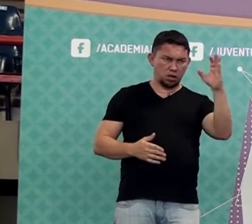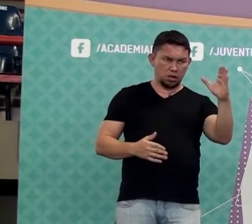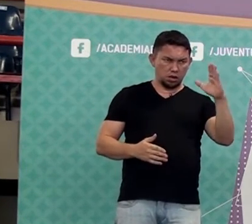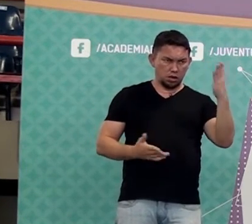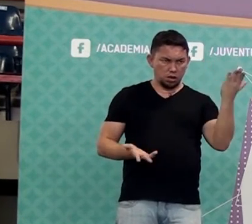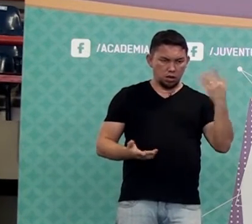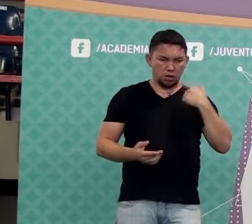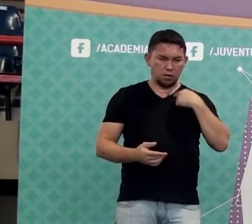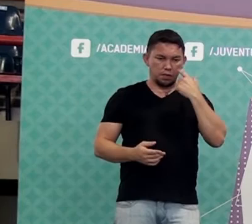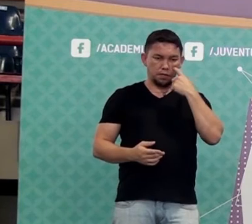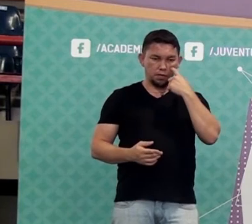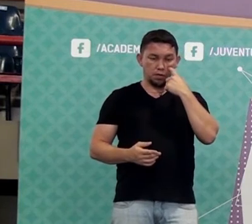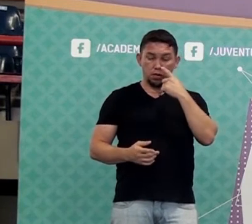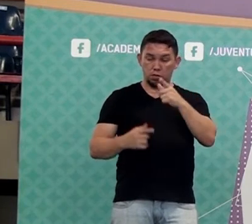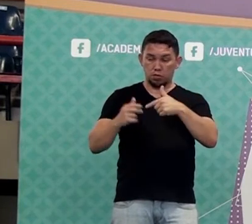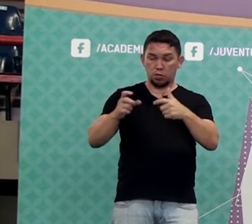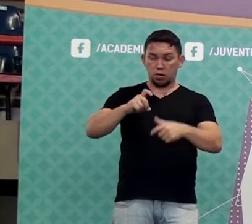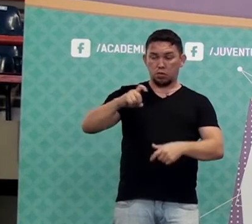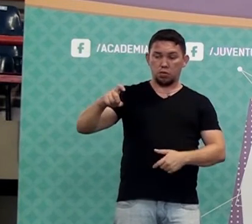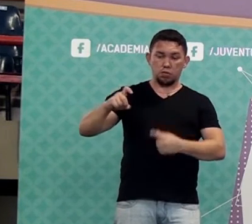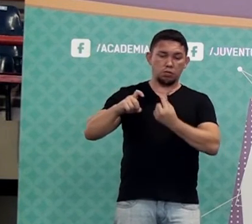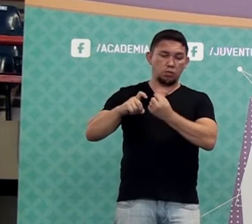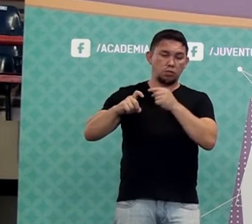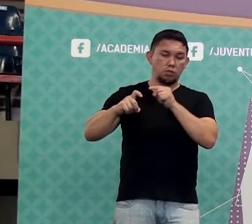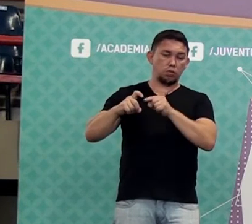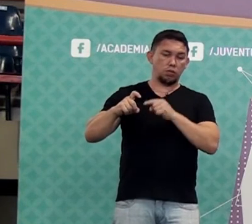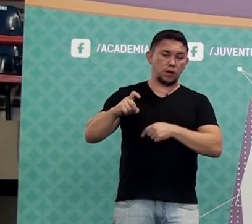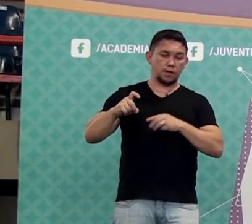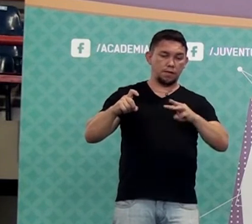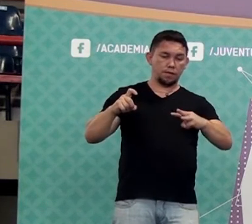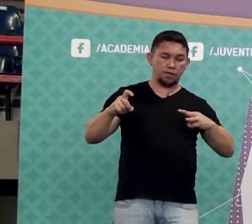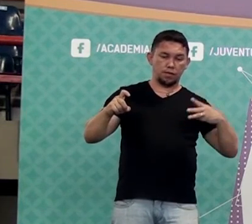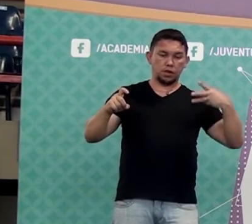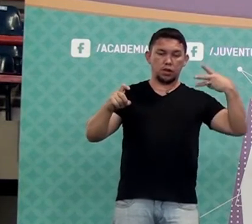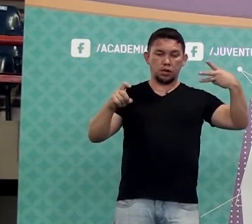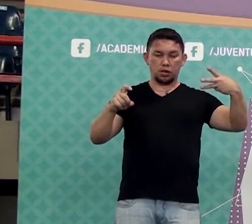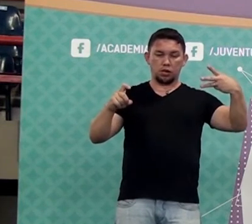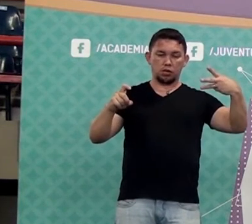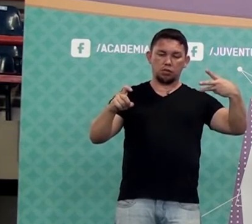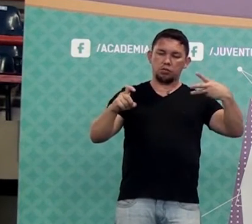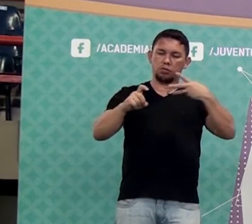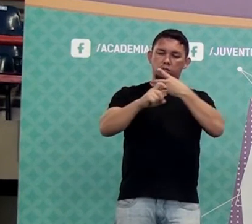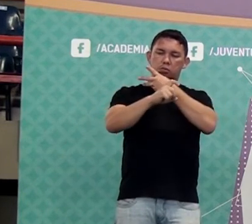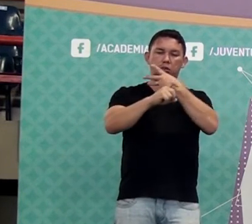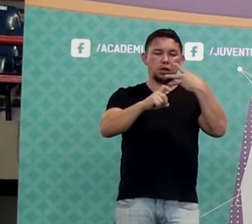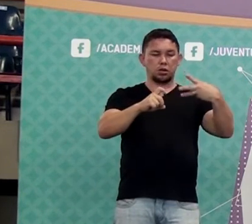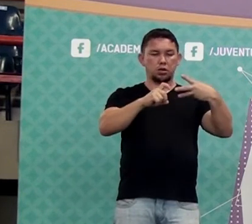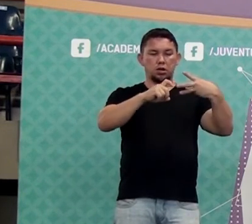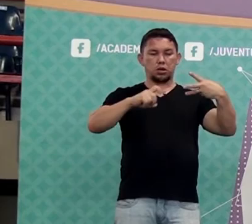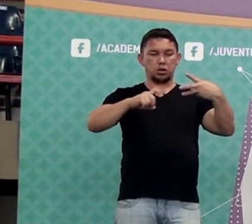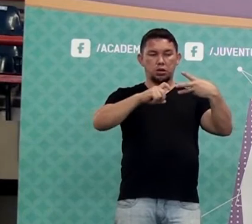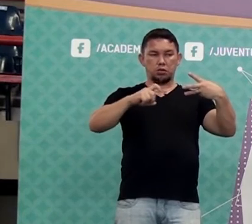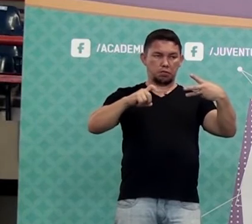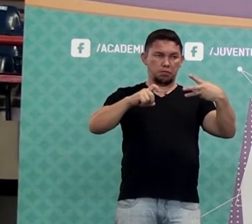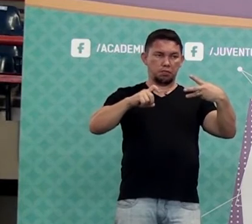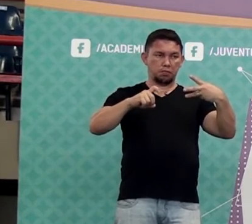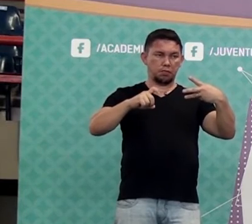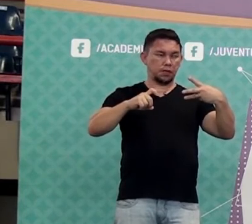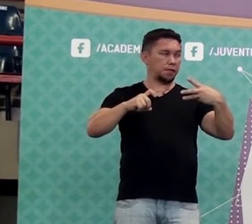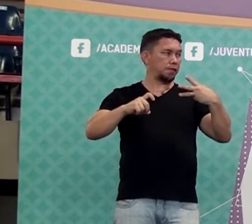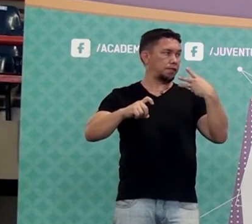Tua mercadoria custa x, x. Tu vai triplicar, vai ficar quanto? Três x. Cuidado.